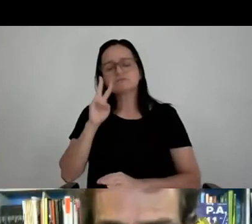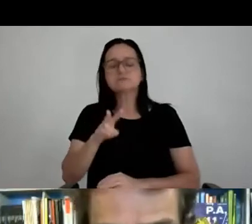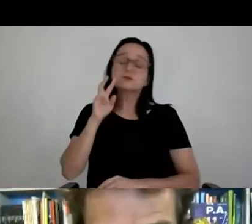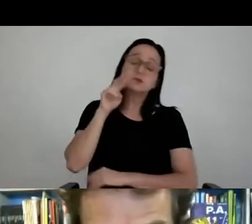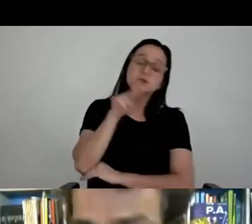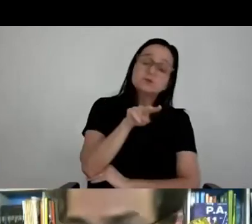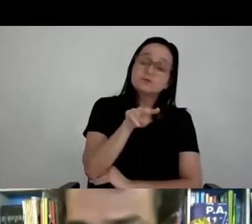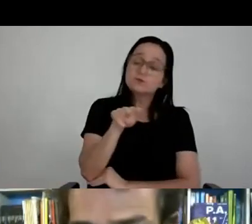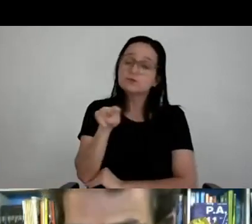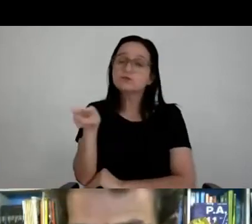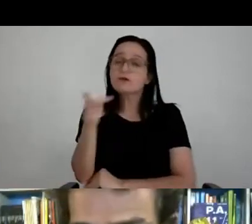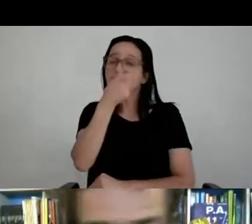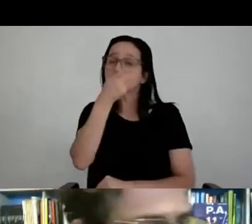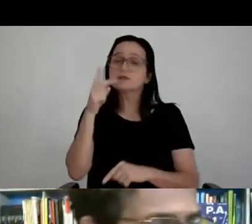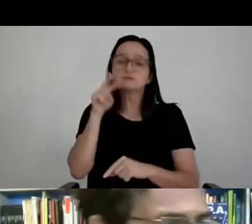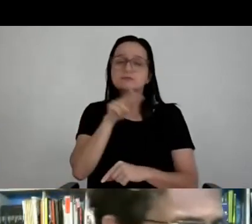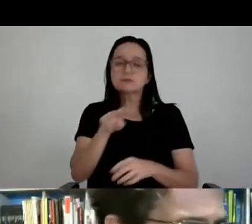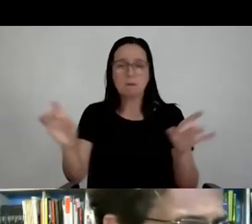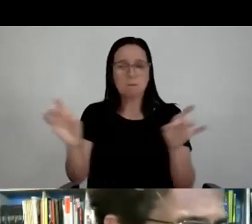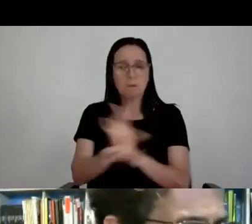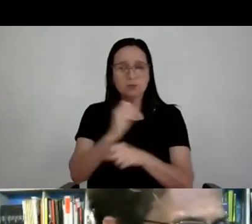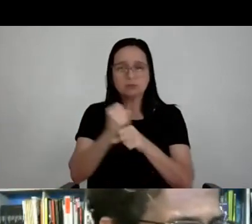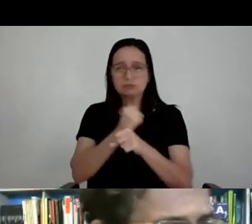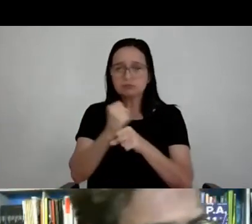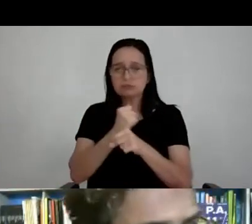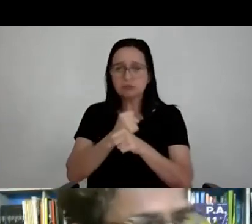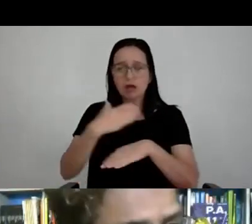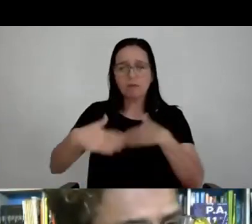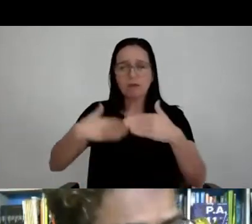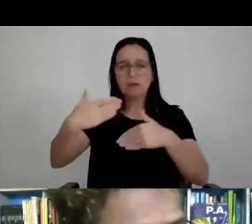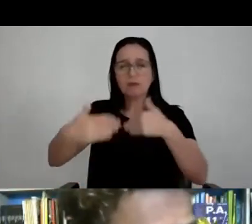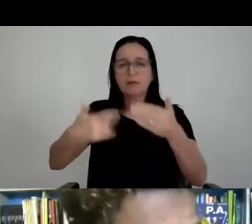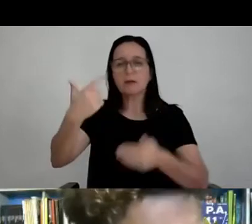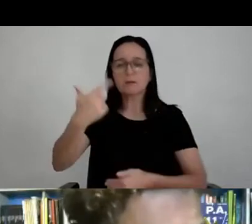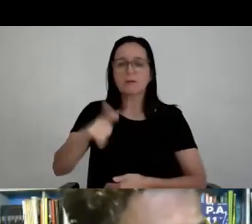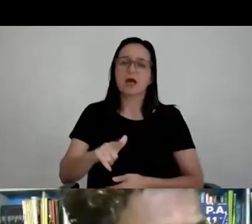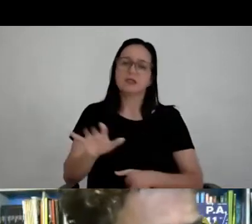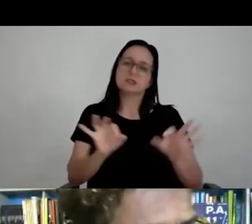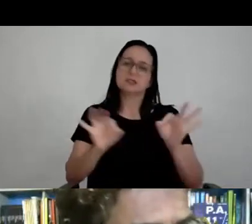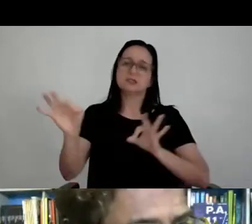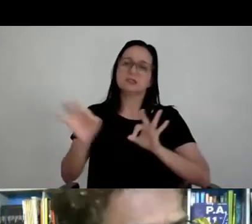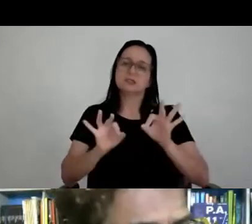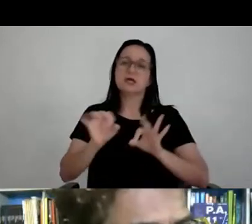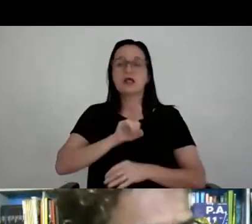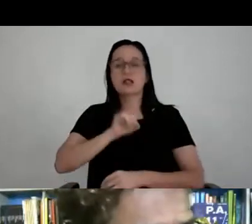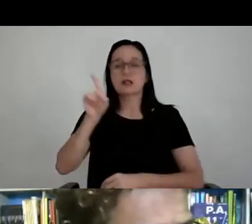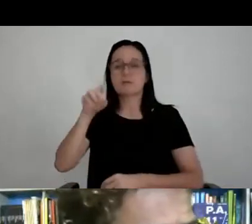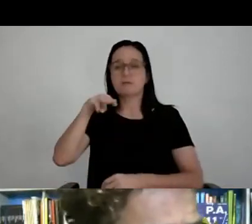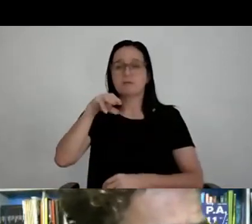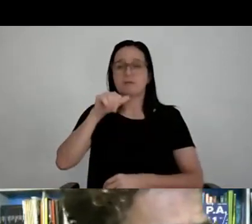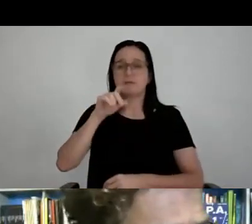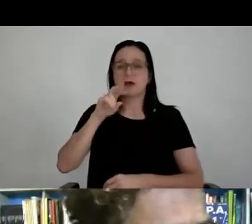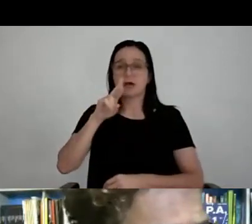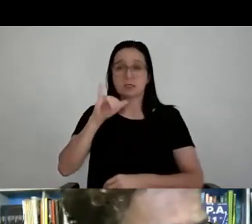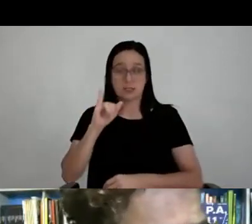protótipo e seguimos até o fim fabricando isso tudo. Pode passar outra. E montamos a peça em Madrid. Essa é a peça montada lá.